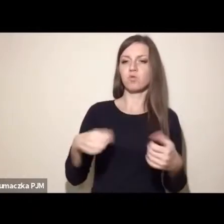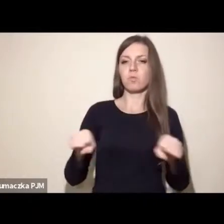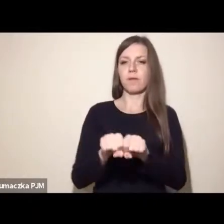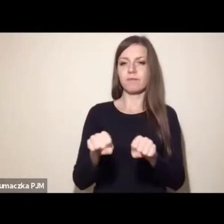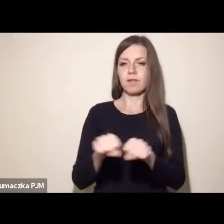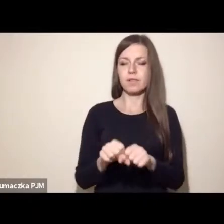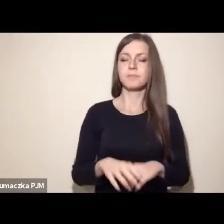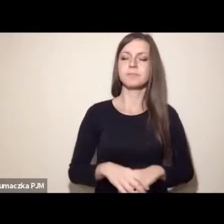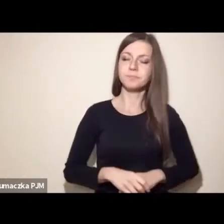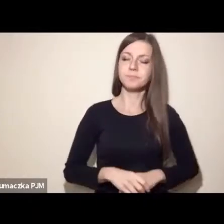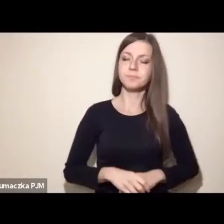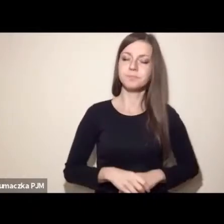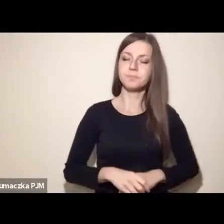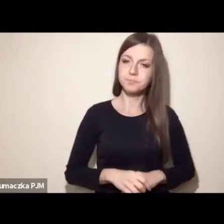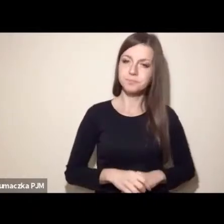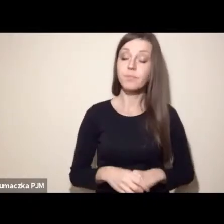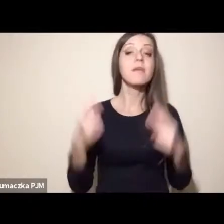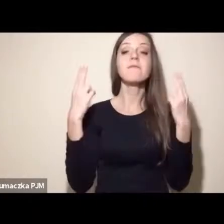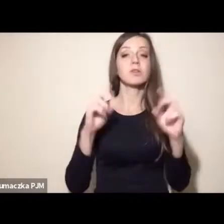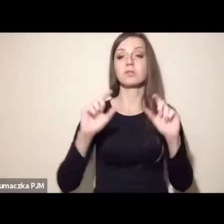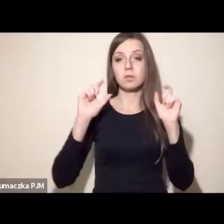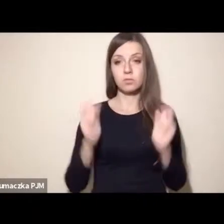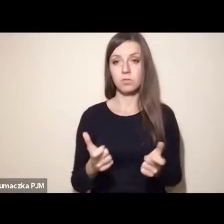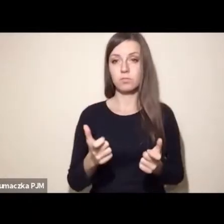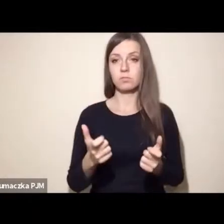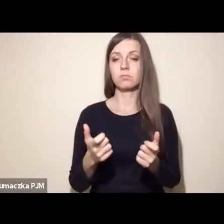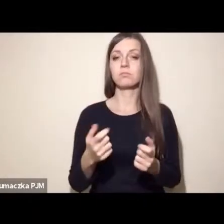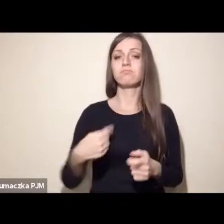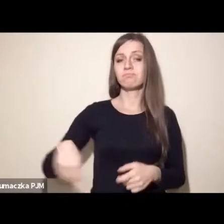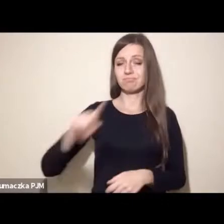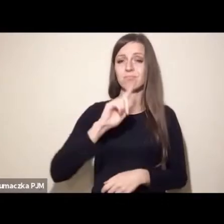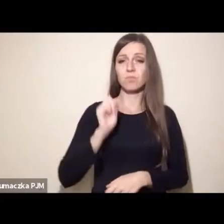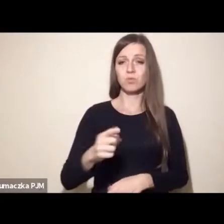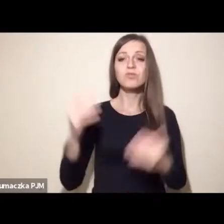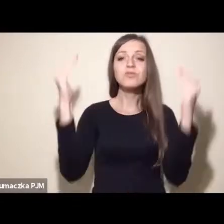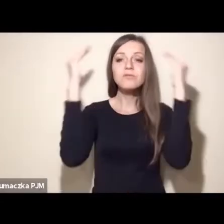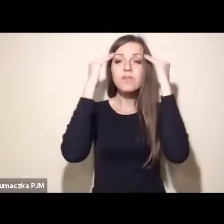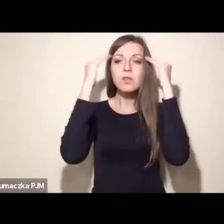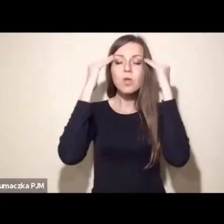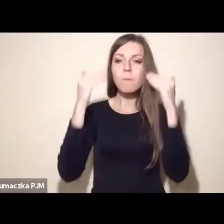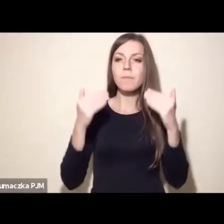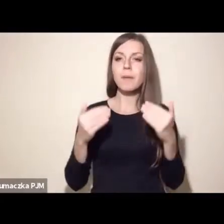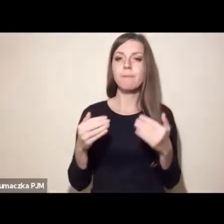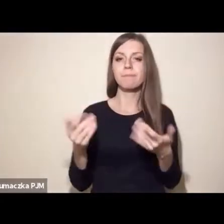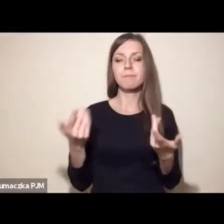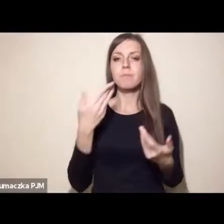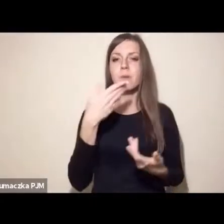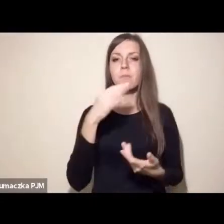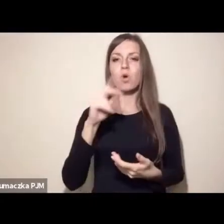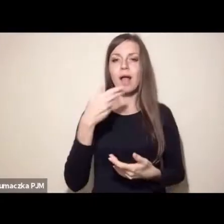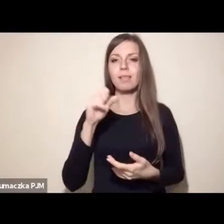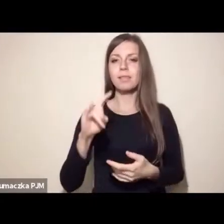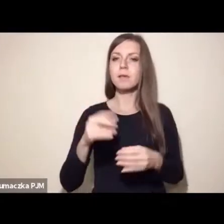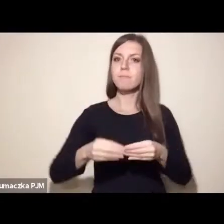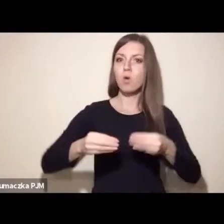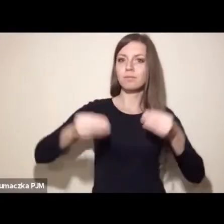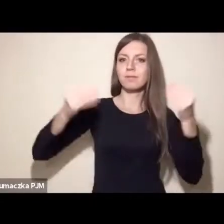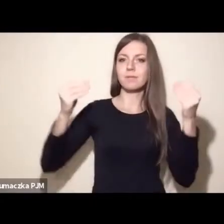Ważne jest to, żeby uświadomić sobie, że cały postęp moralny, czy też moralno-społeczny